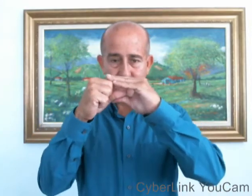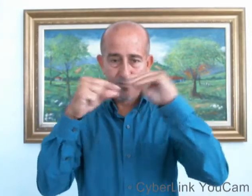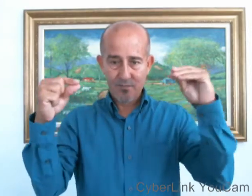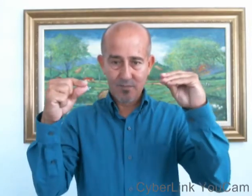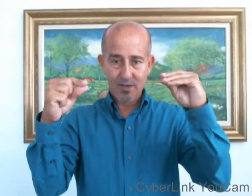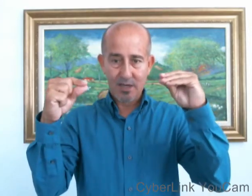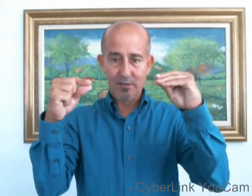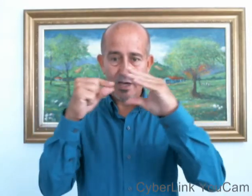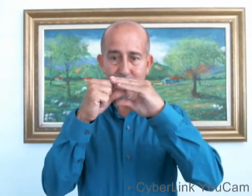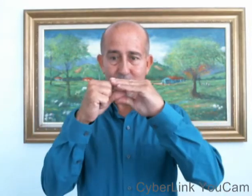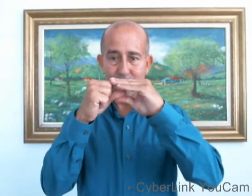Calamar.